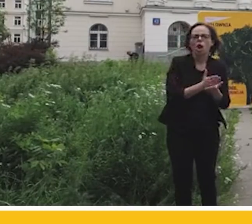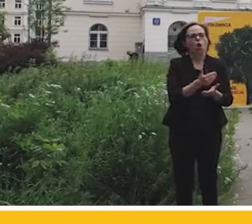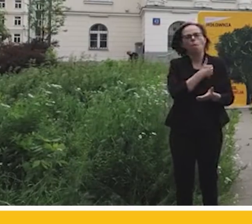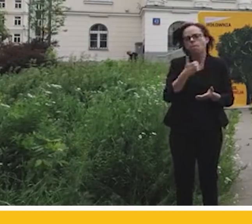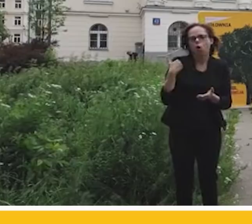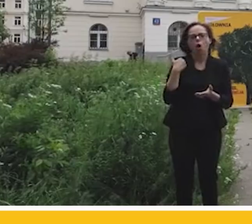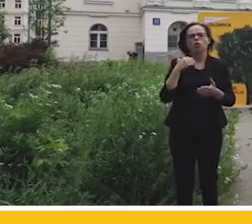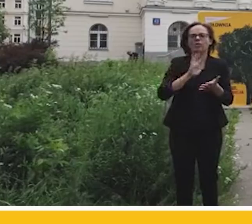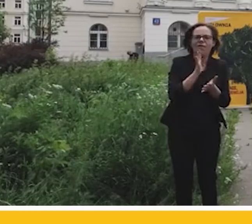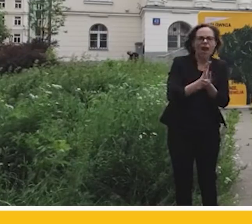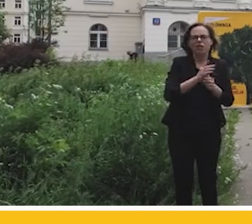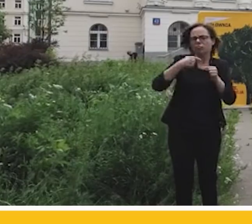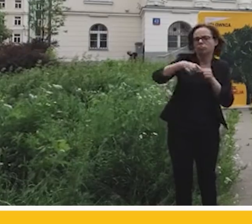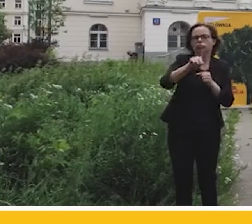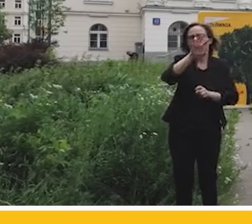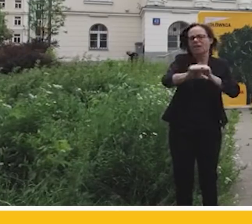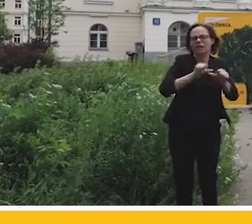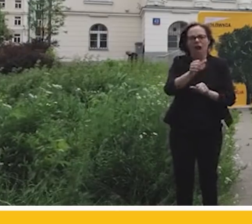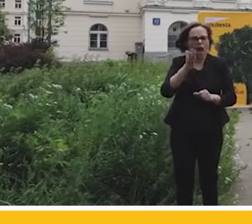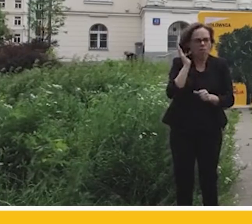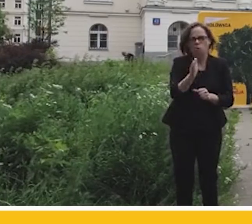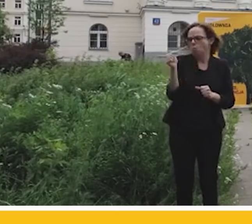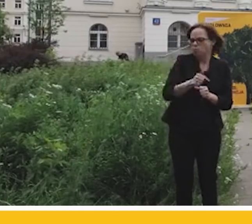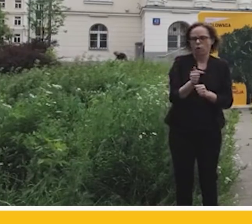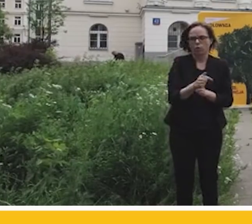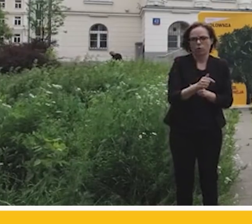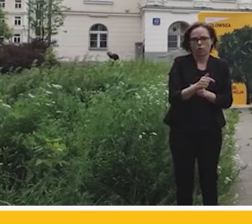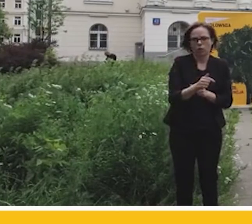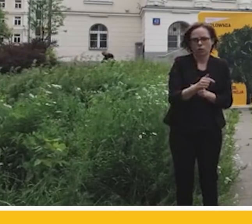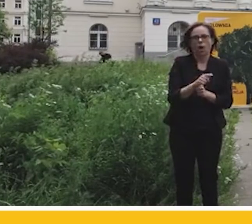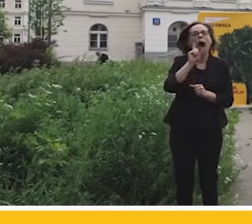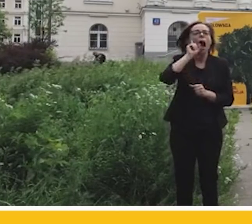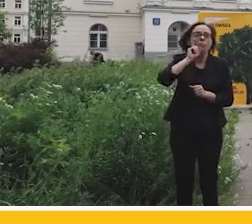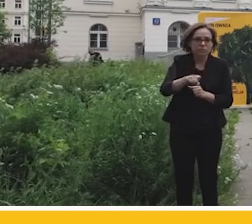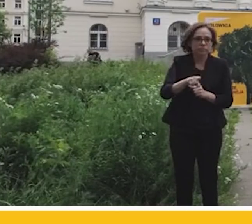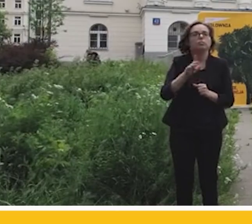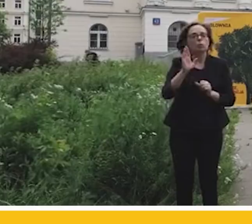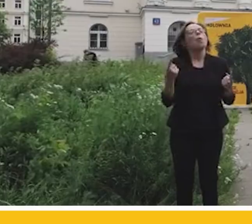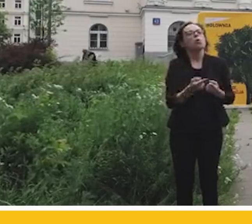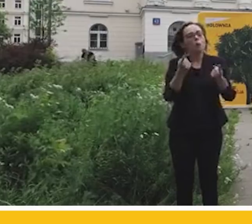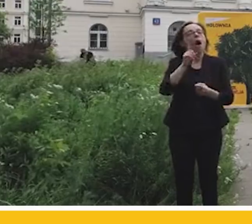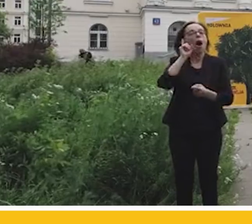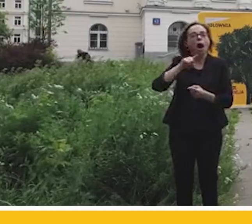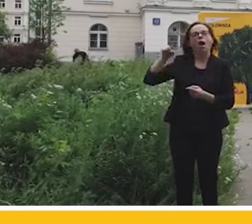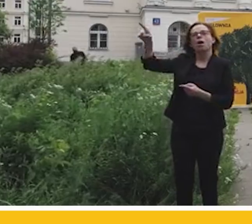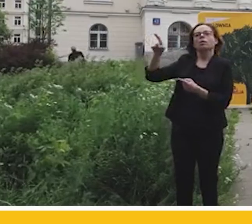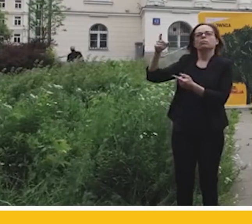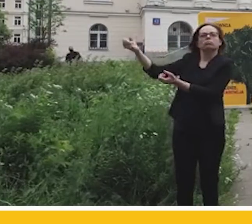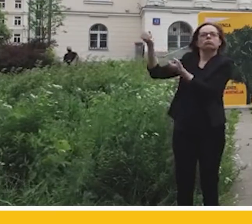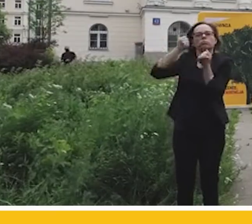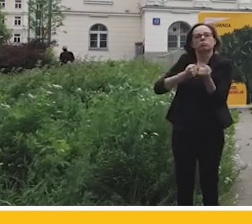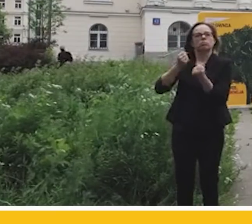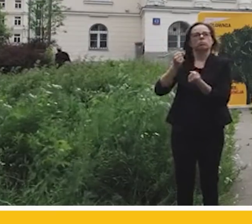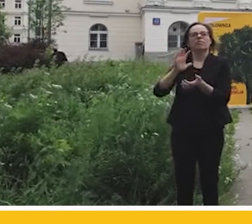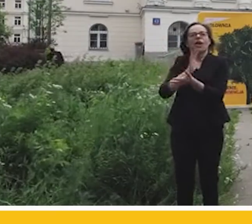400 najbliższych lat promujemy, kopalnie otwierają, a drugą ręką sprowadzają węgiel z Kolumbii i z Donbassu. Albo ci dochodzą do